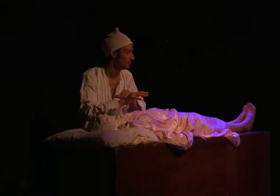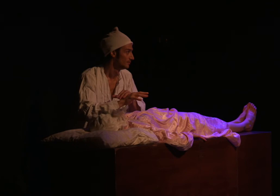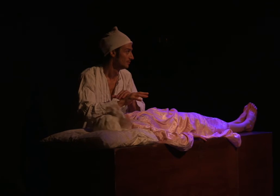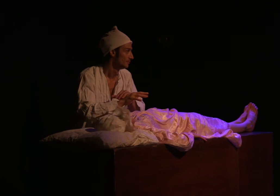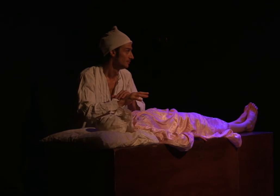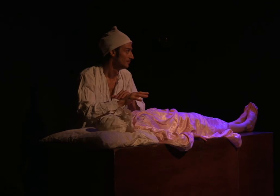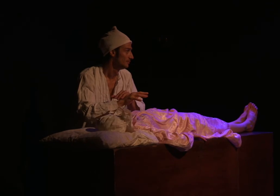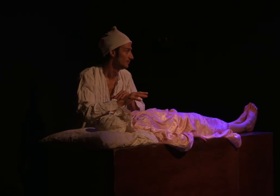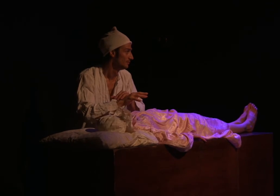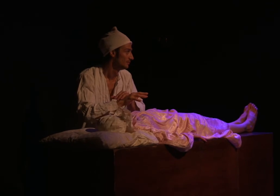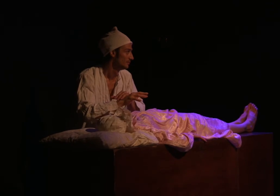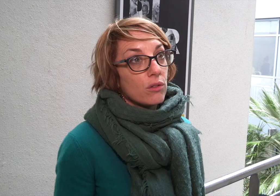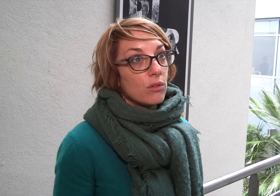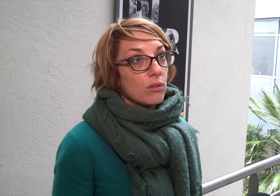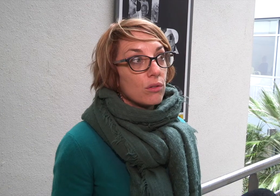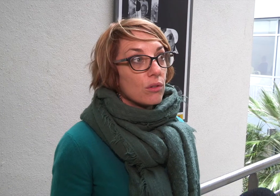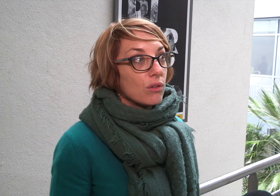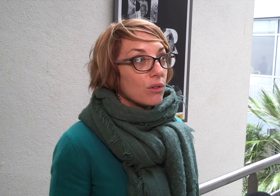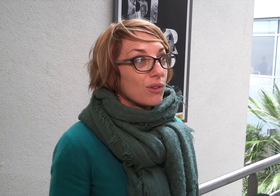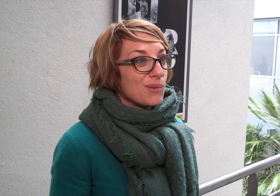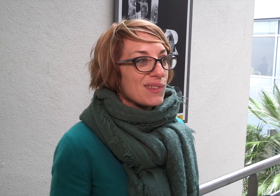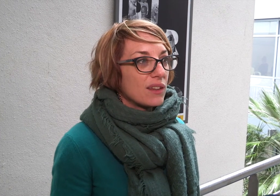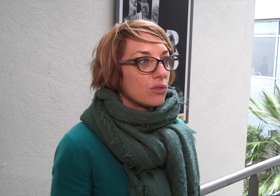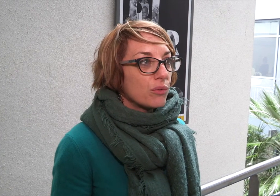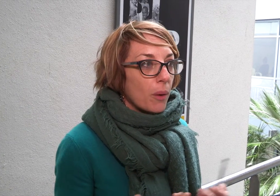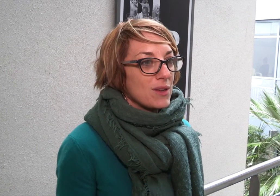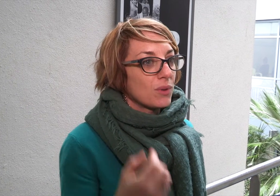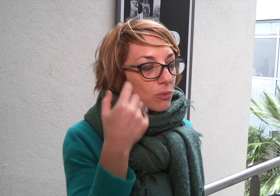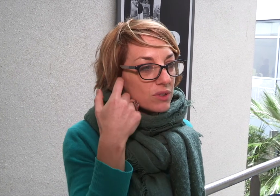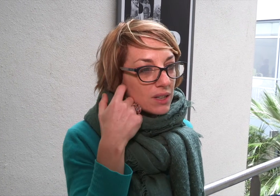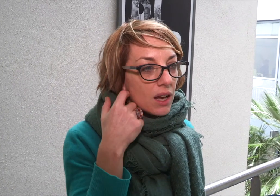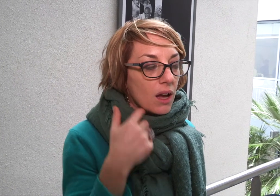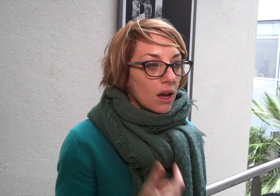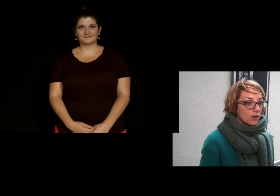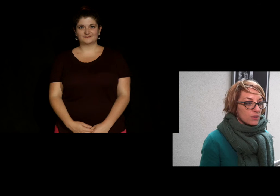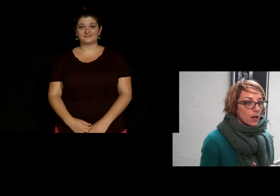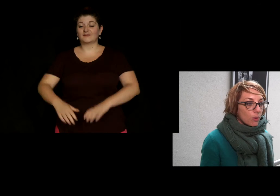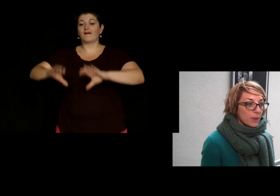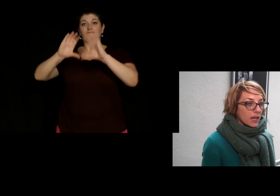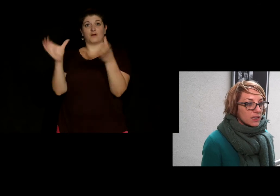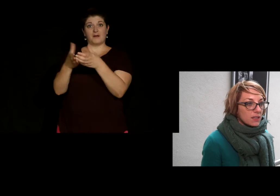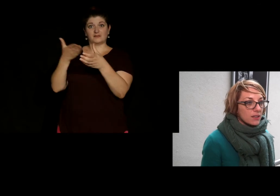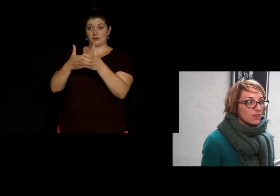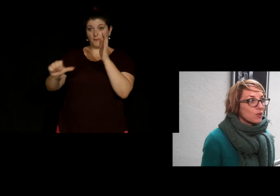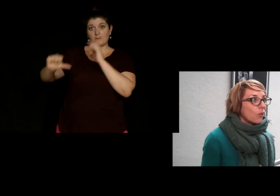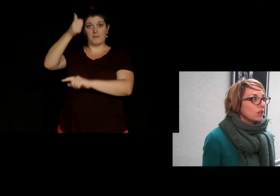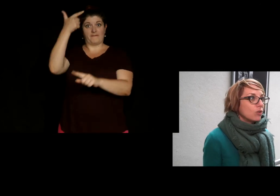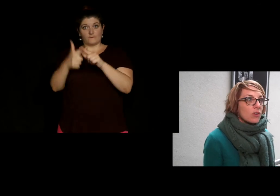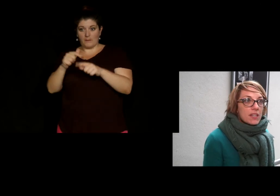C'est la première fois que cette formation est montée, c'est la première année, on est encore dans l